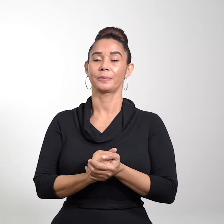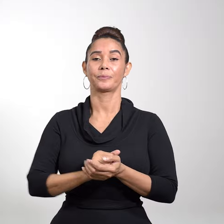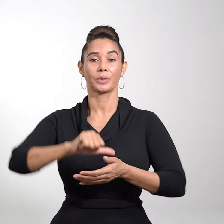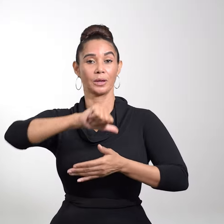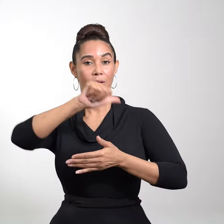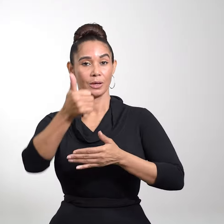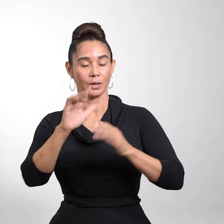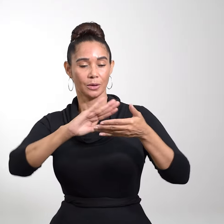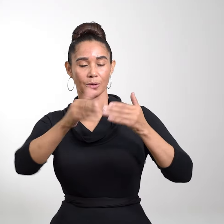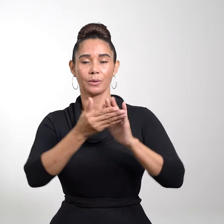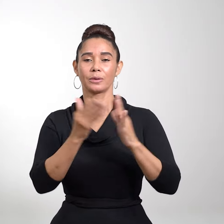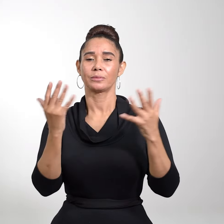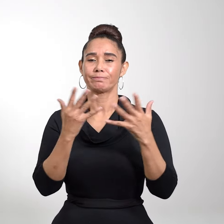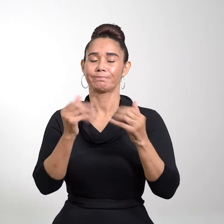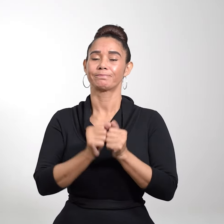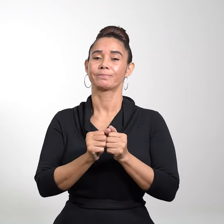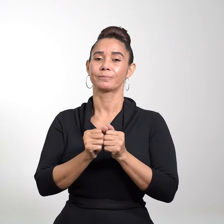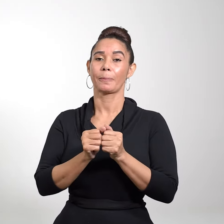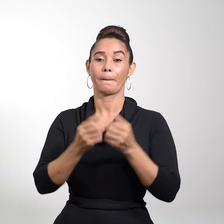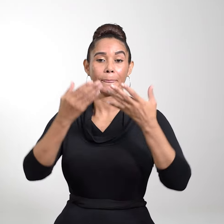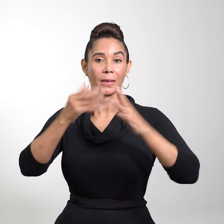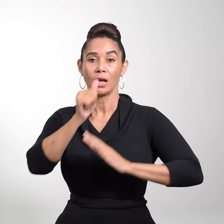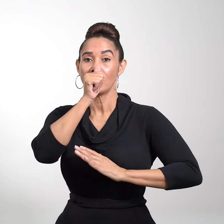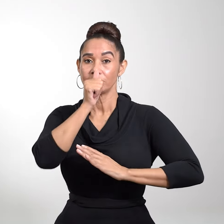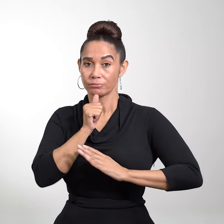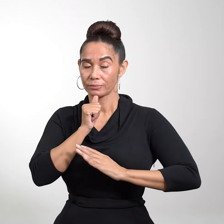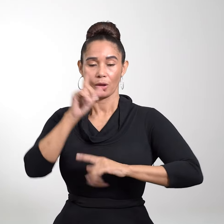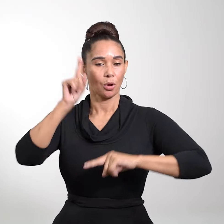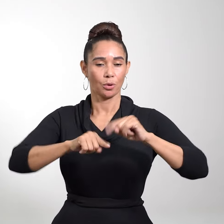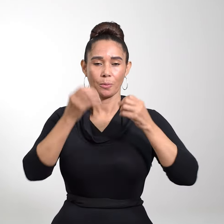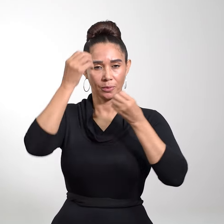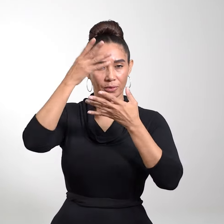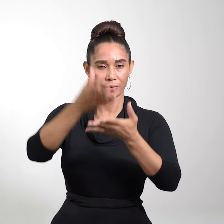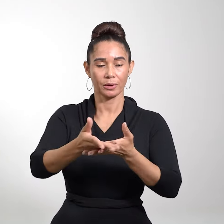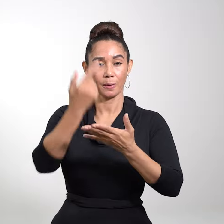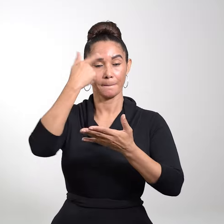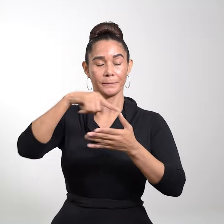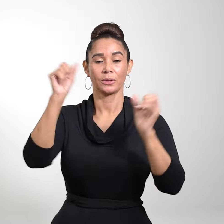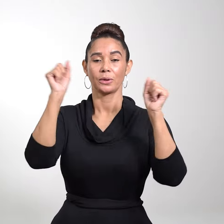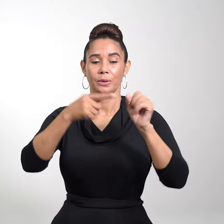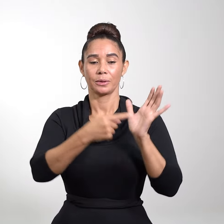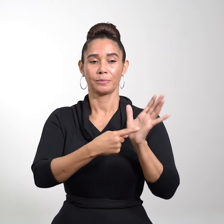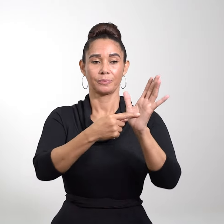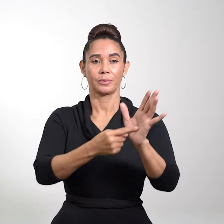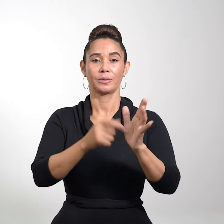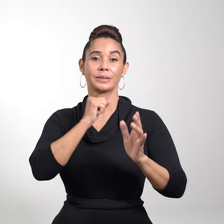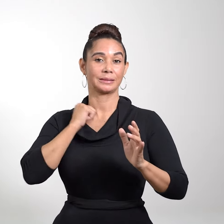encargándole severamente, No se lo digas a nadie, pero para que conste ve a presentarte al sacerdote y